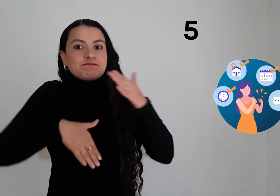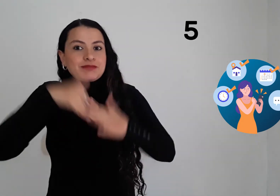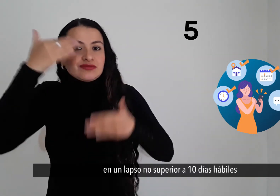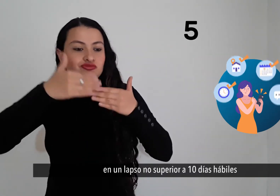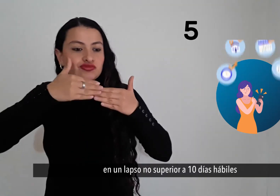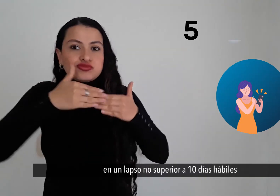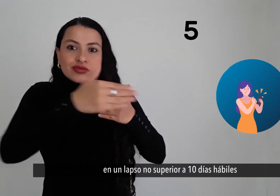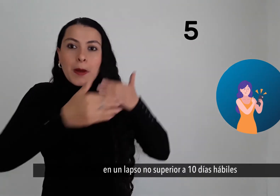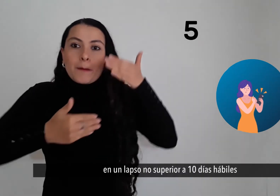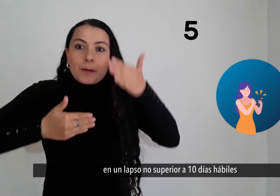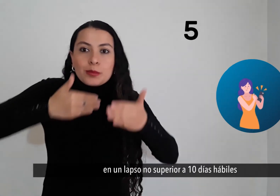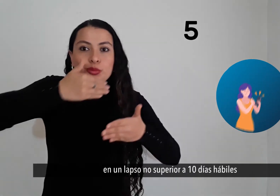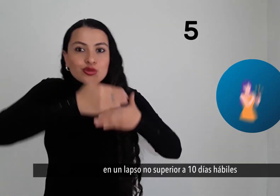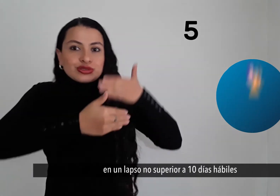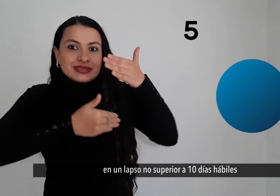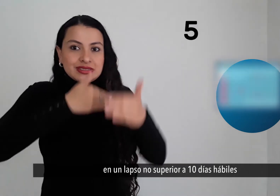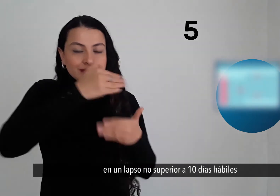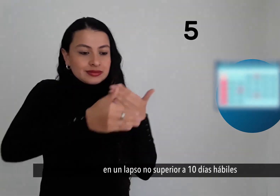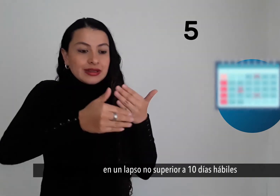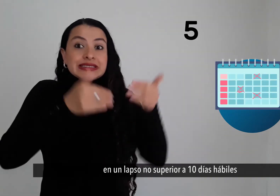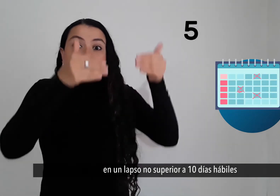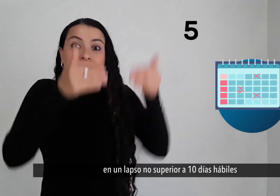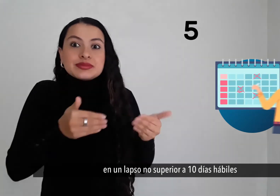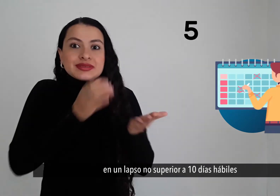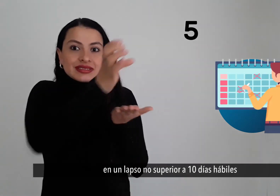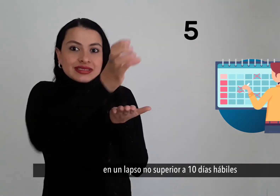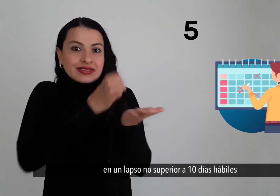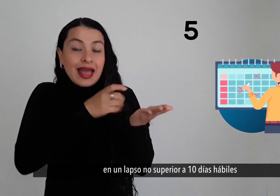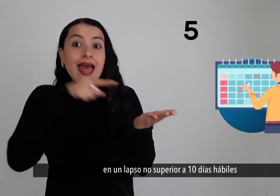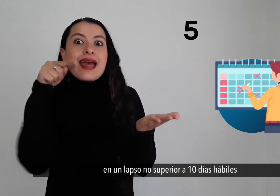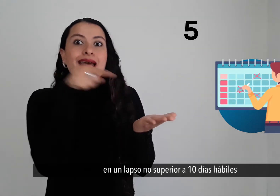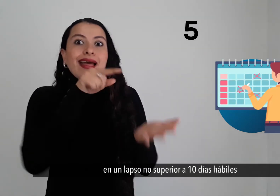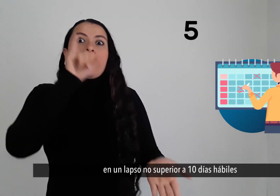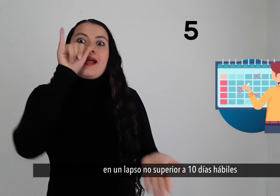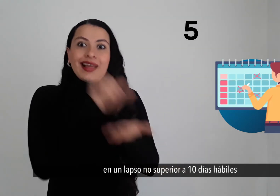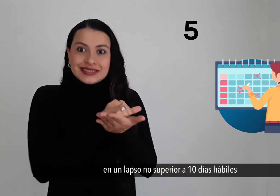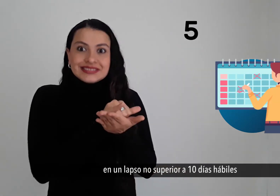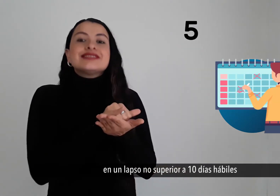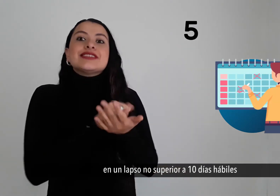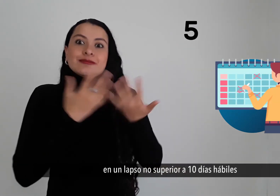En un lapso no superior A 10 días hábiles